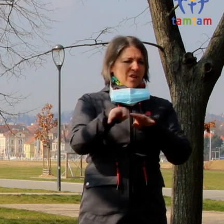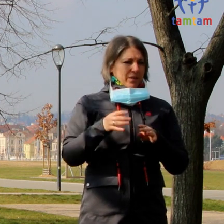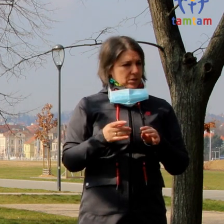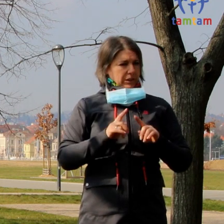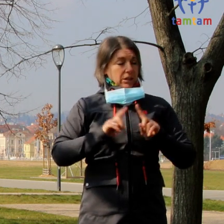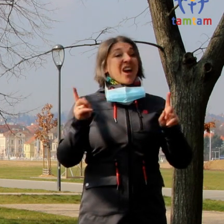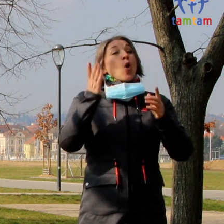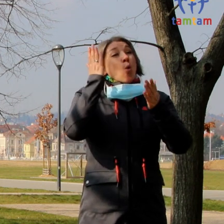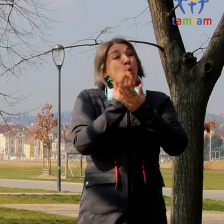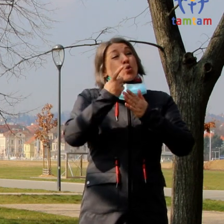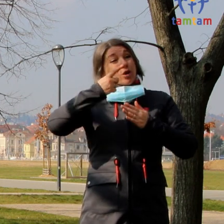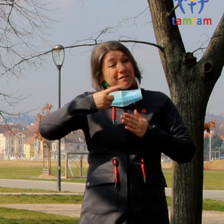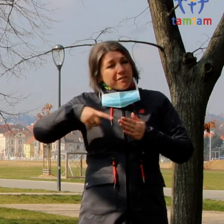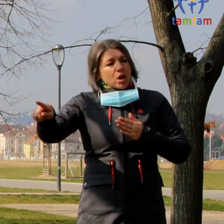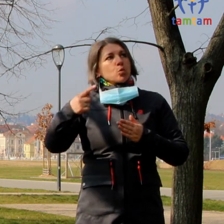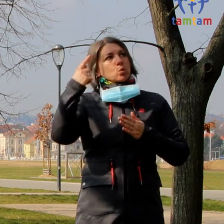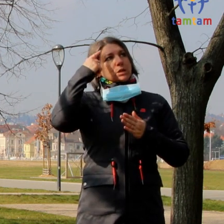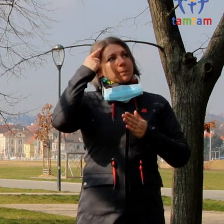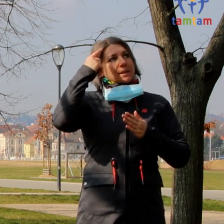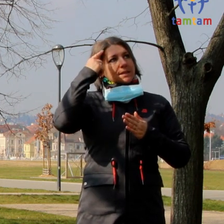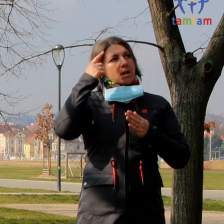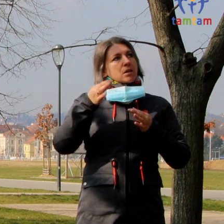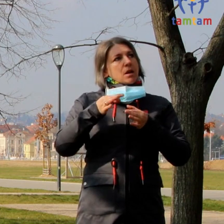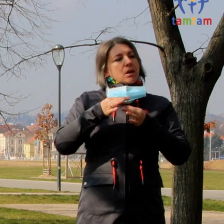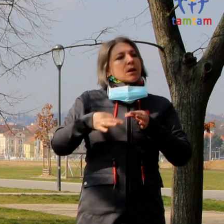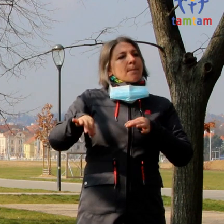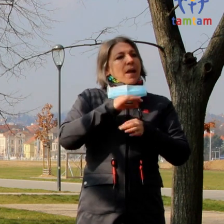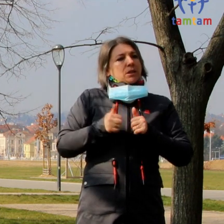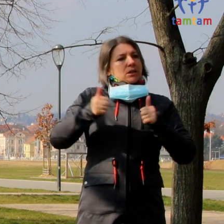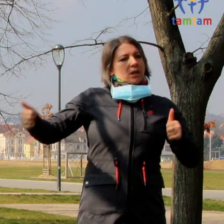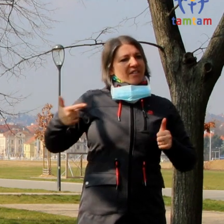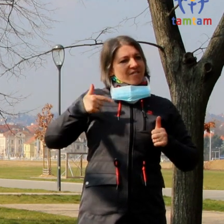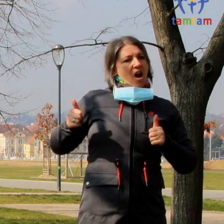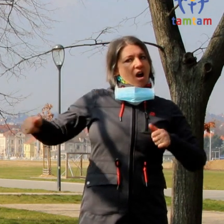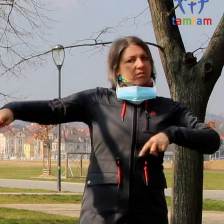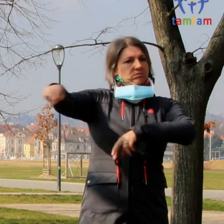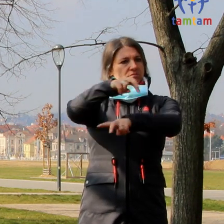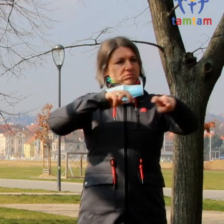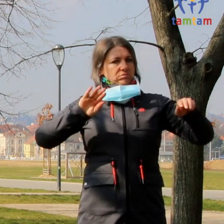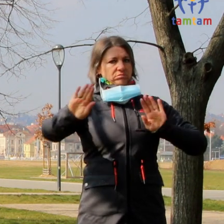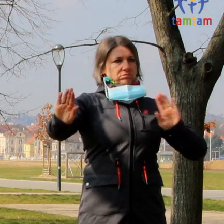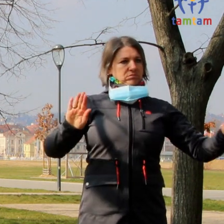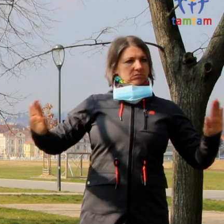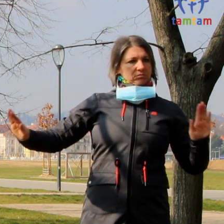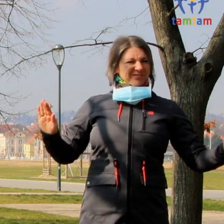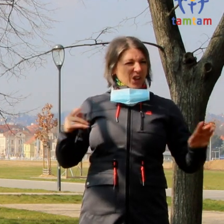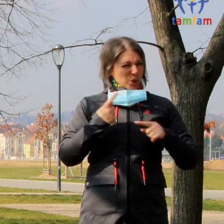v tom, že je potřeba dodržovat ty bezpečné vzdálenosti od dalších osob, což je samozřejmě také problém v komunikaci